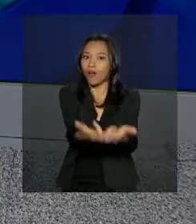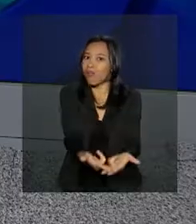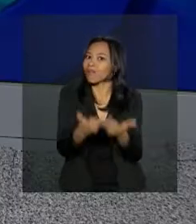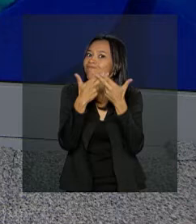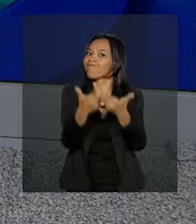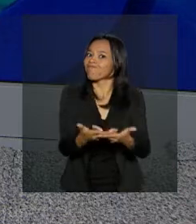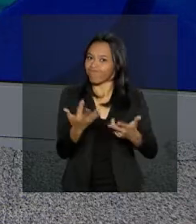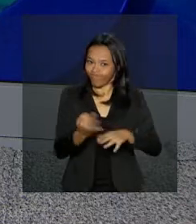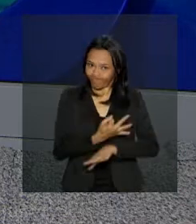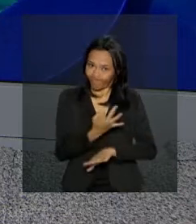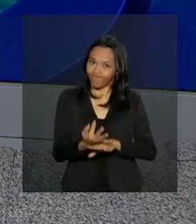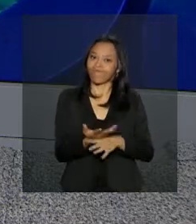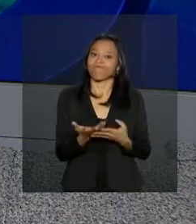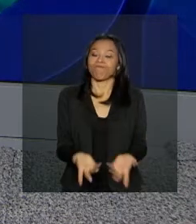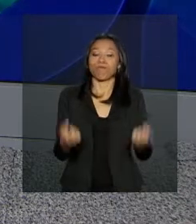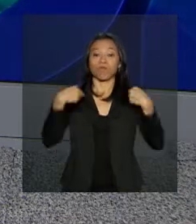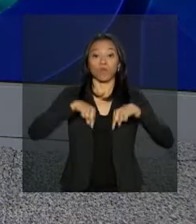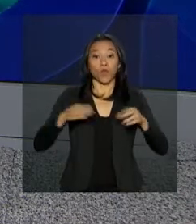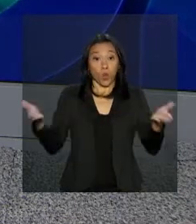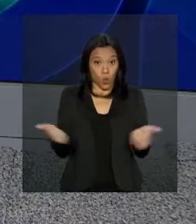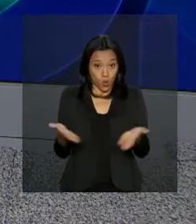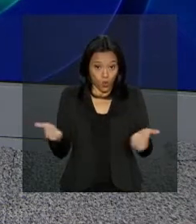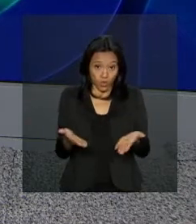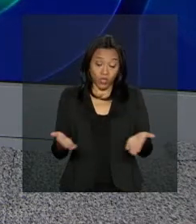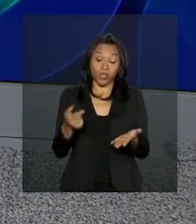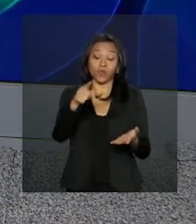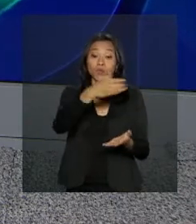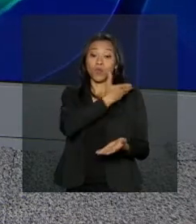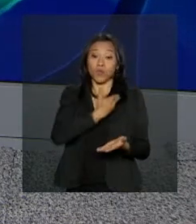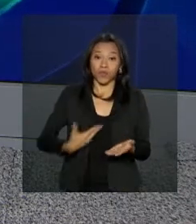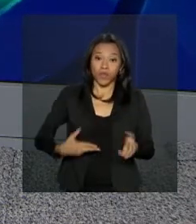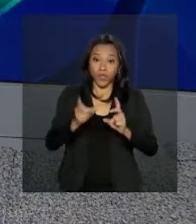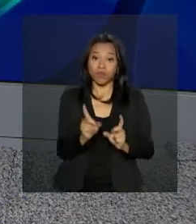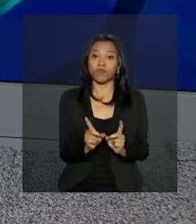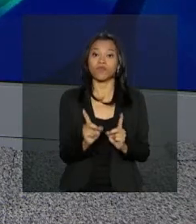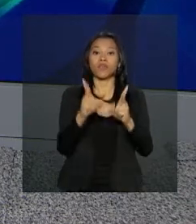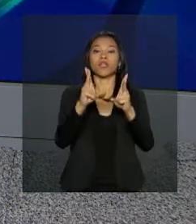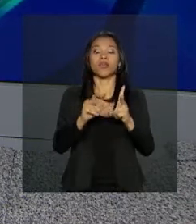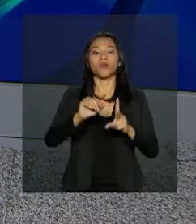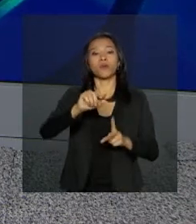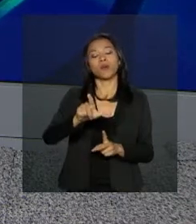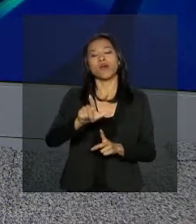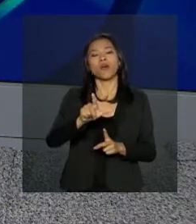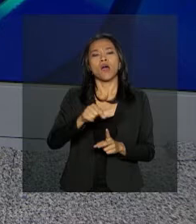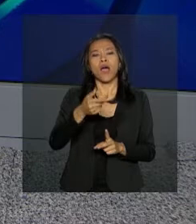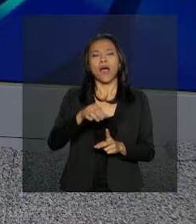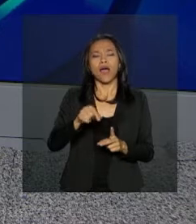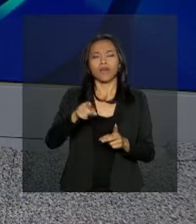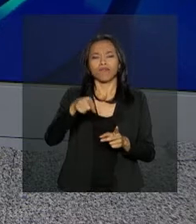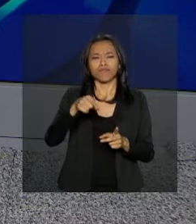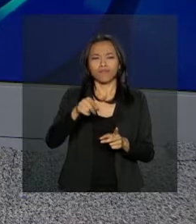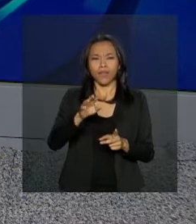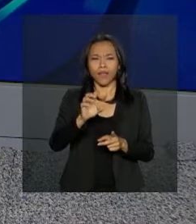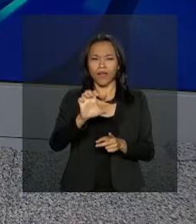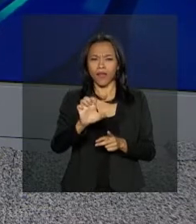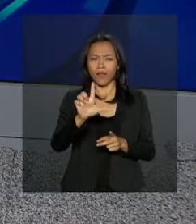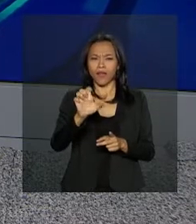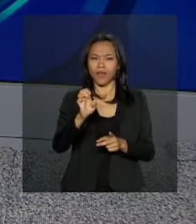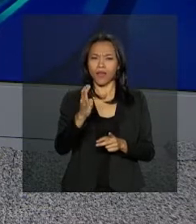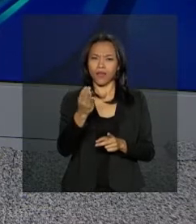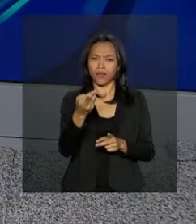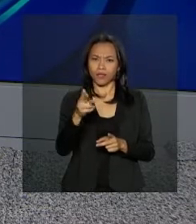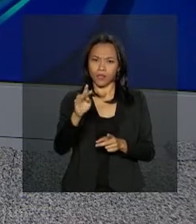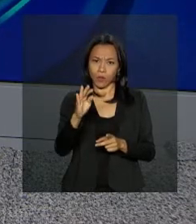O governo leiloou hoje a Amazonas Energia, distribuidora da Eletrobras. A empresa foi arrematada pela Oliveira